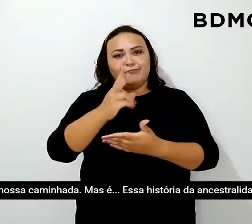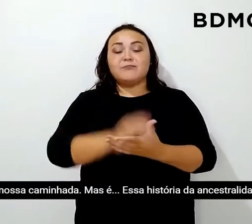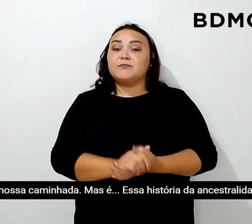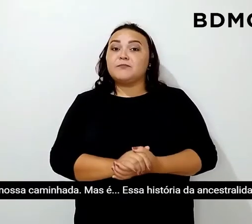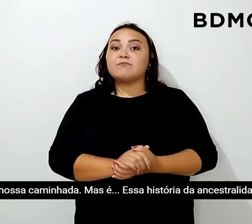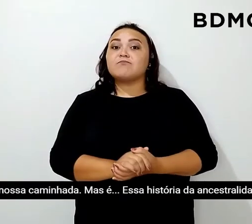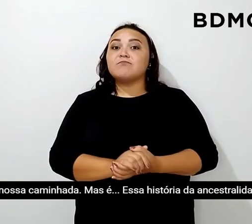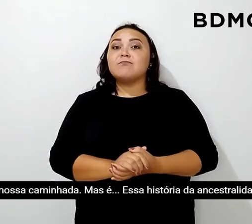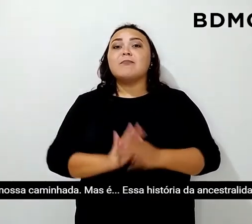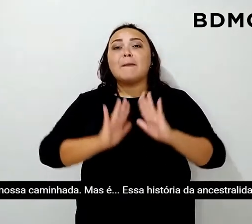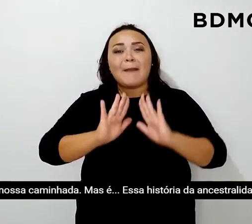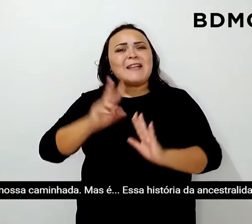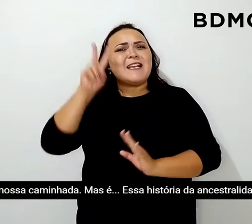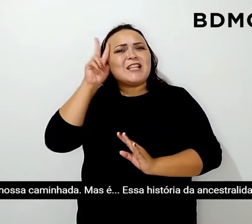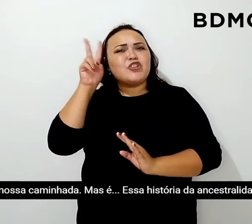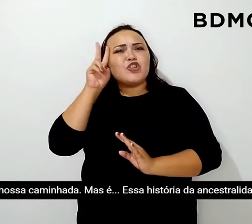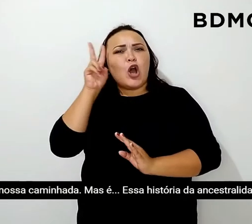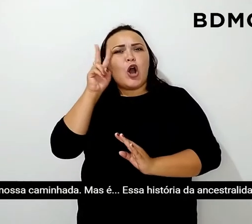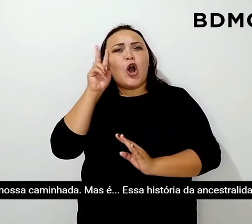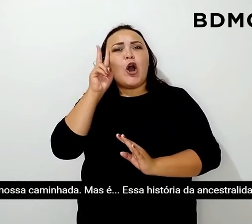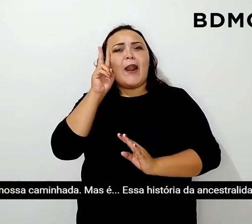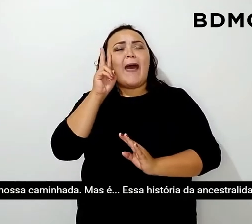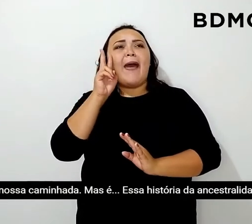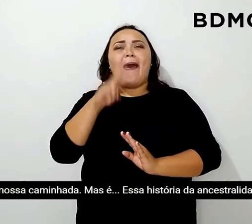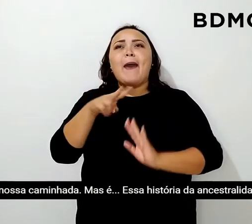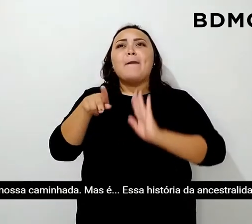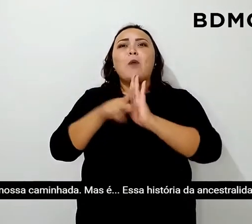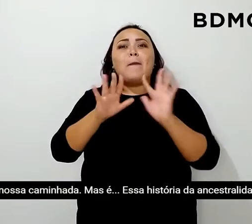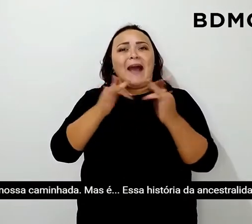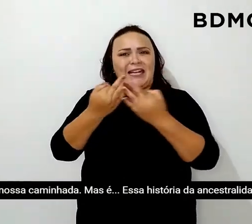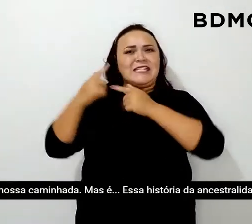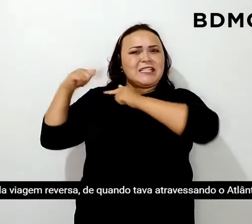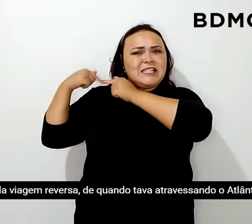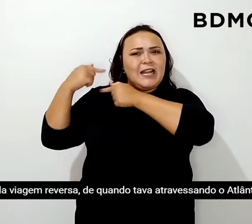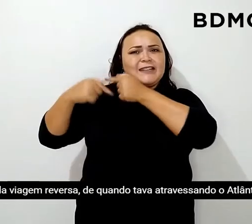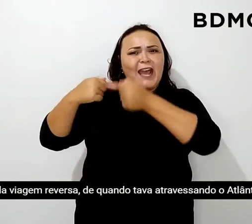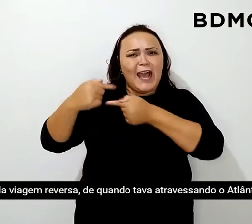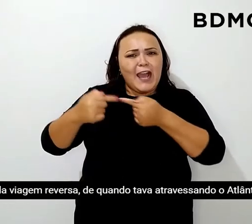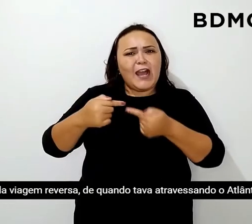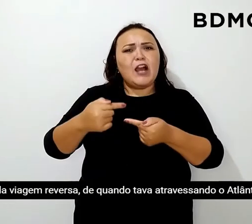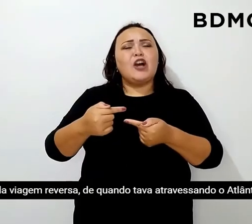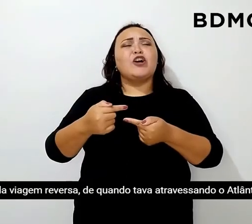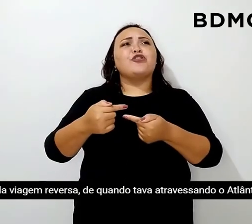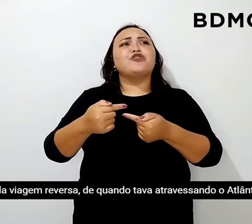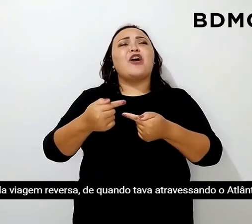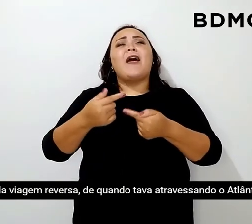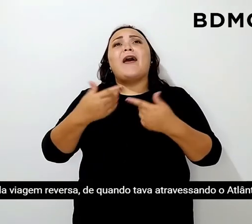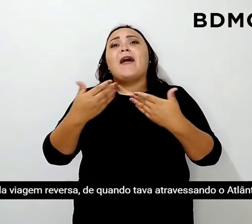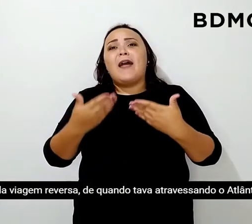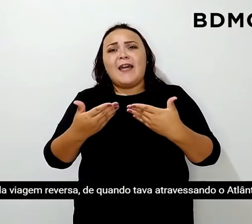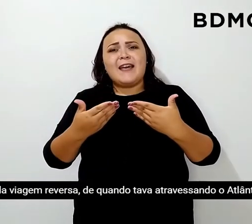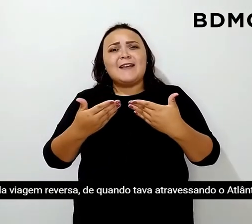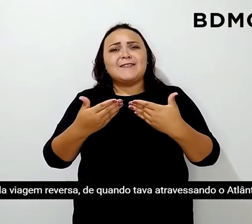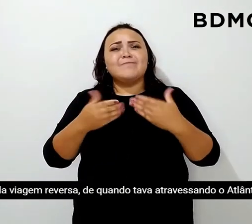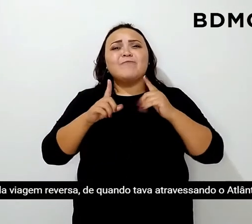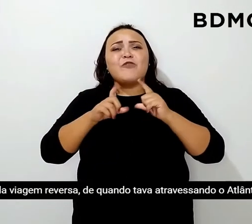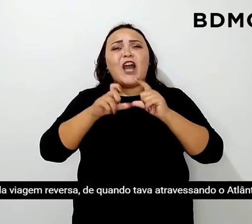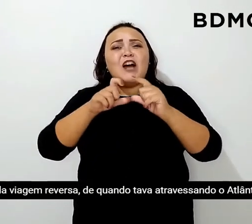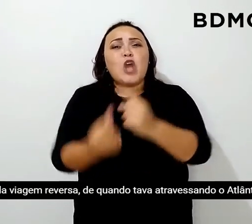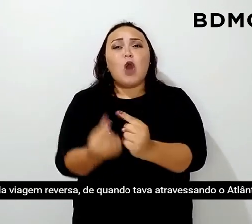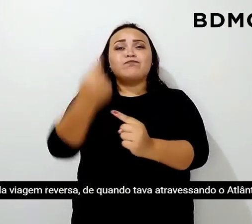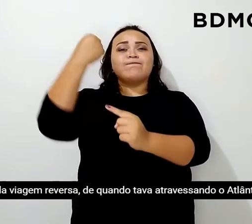caminhada. Mas essa história da ancestralidade, da viagem